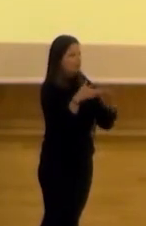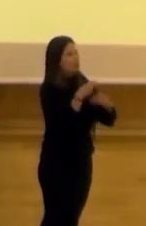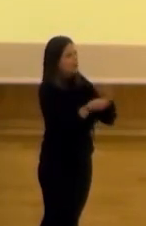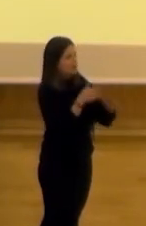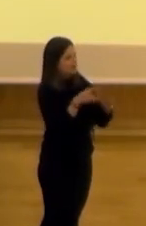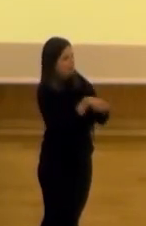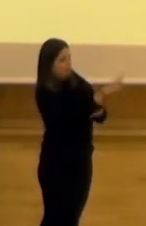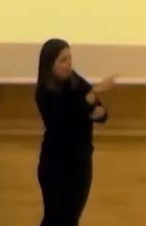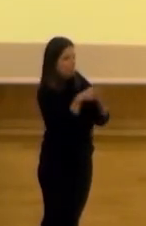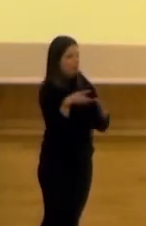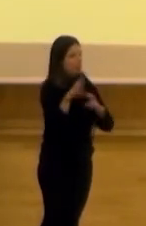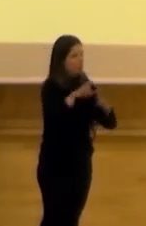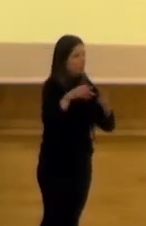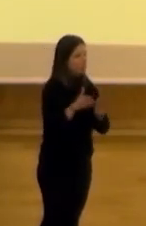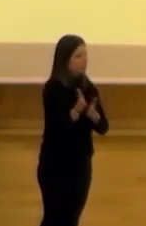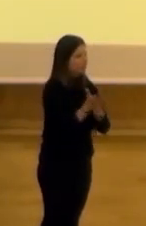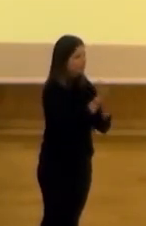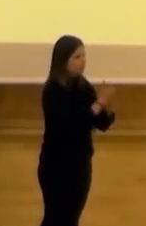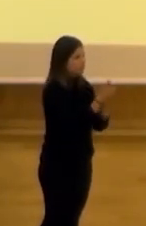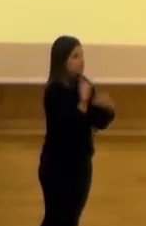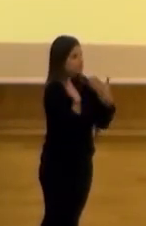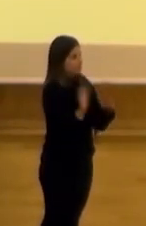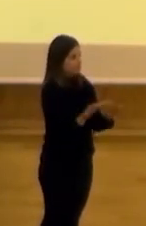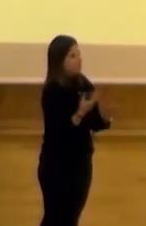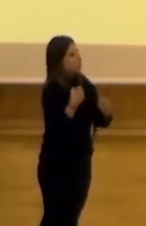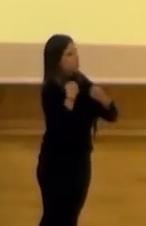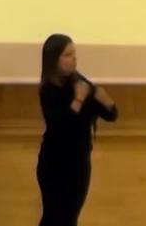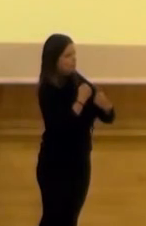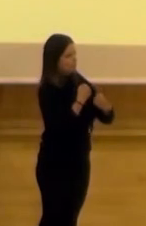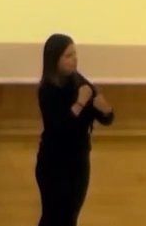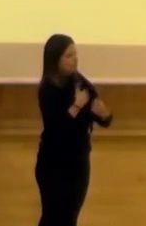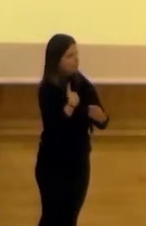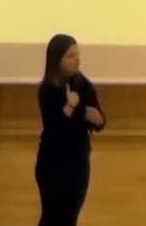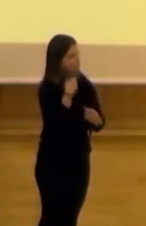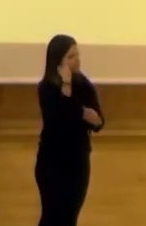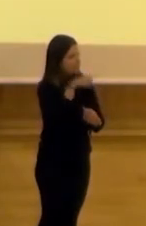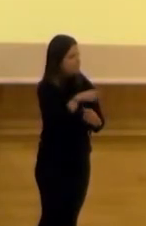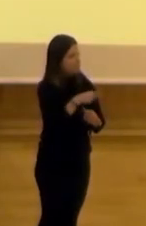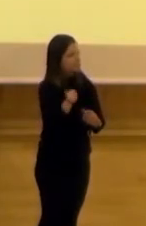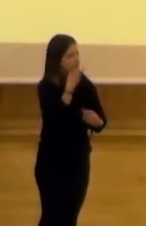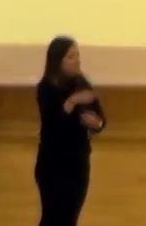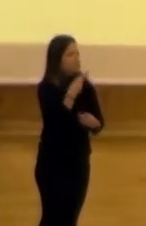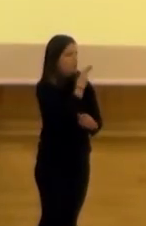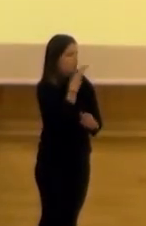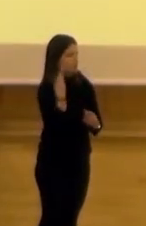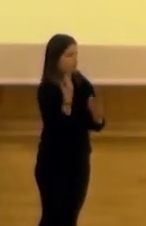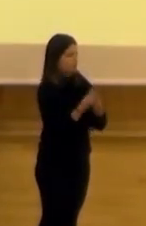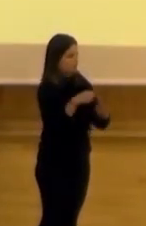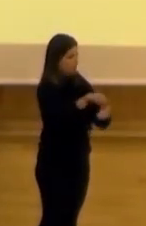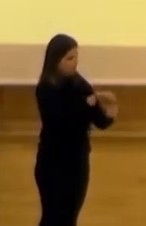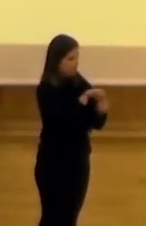encajarlo por este lado, busca esta vía y entonces se empoderaba y compartía su saber pero además se comprometía con el proyecto.